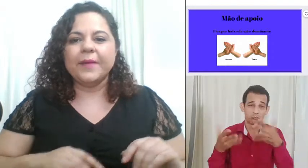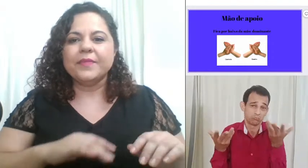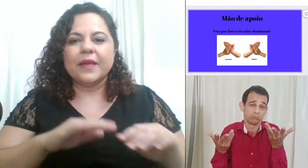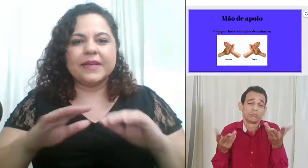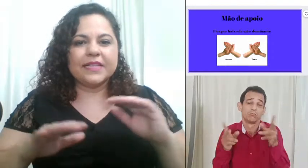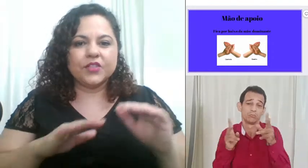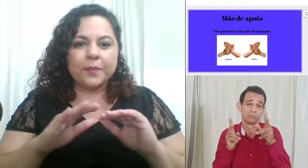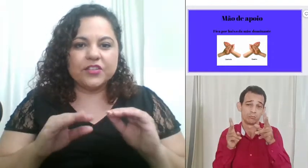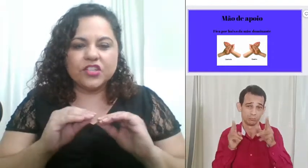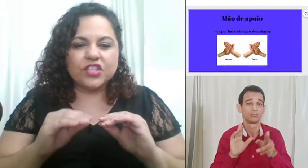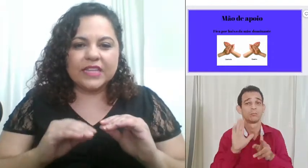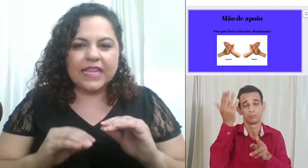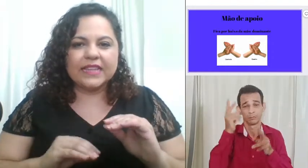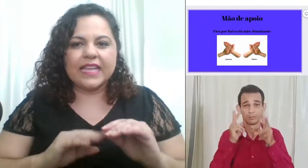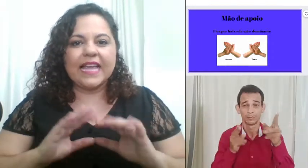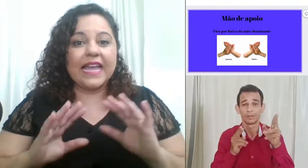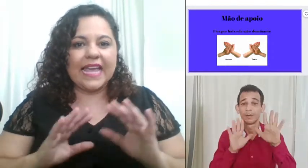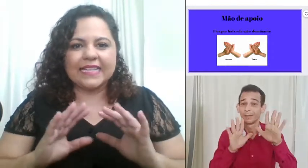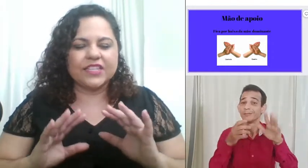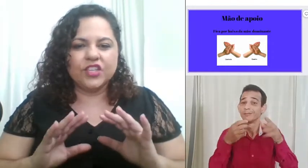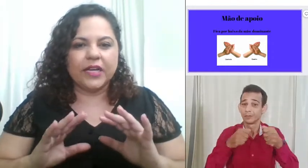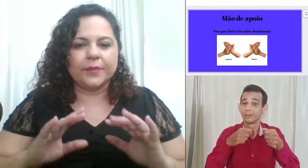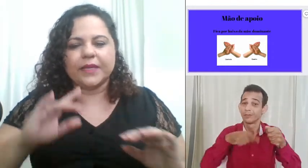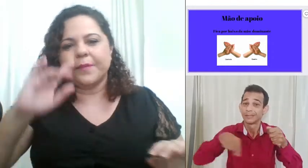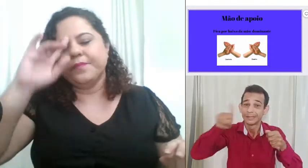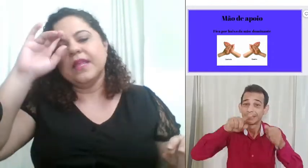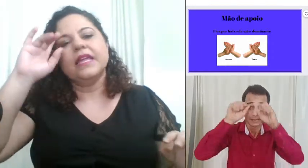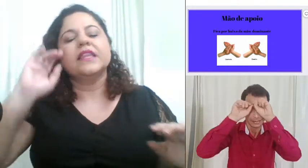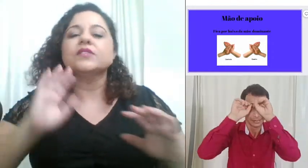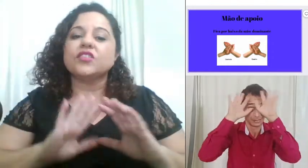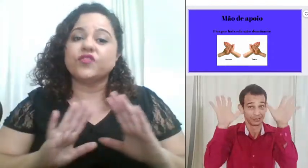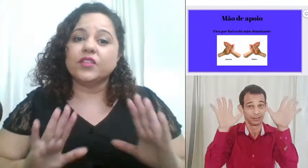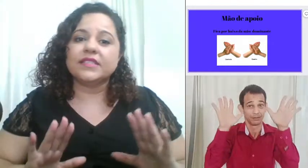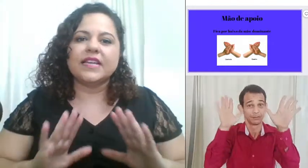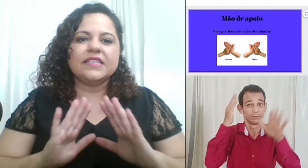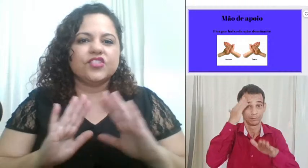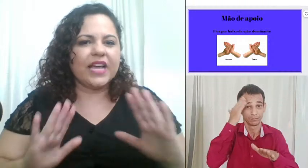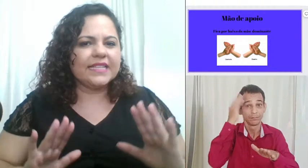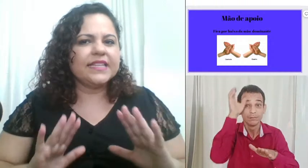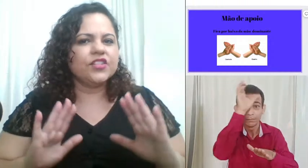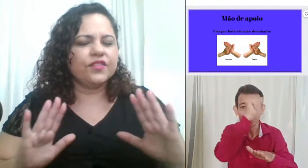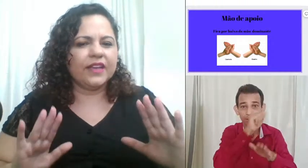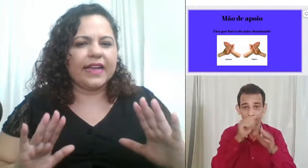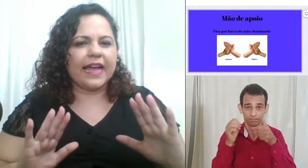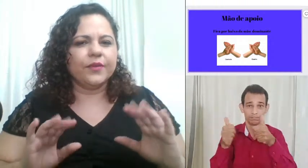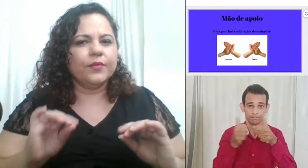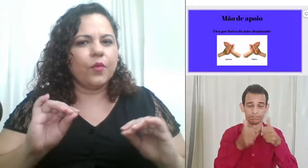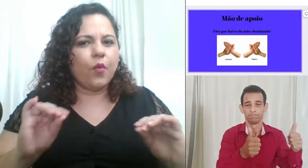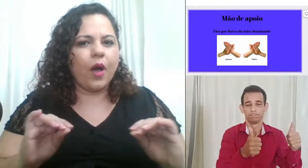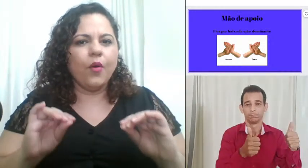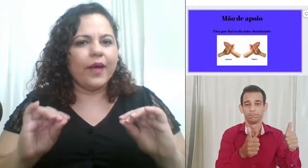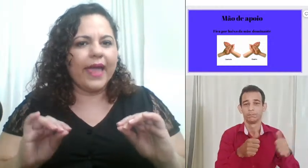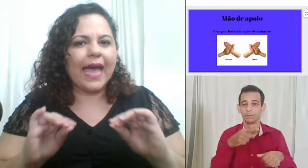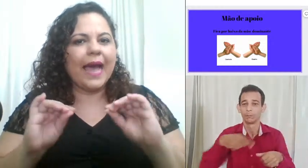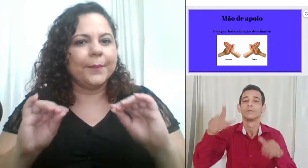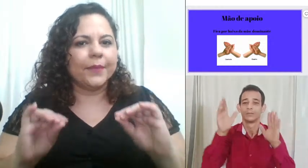mas é só para a gente entender essa dinâmica então vocês já certificaram qual é a mão